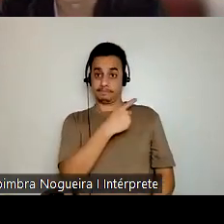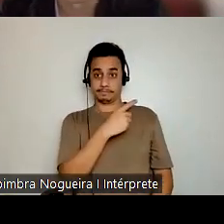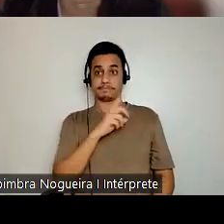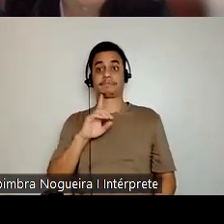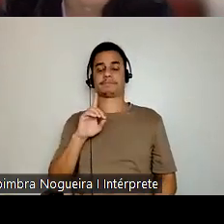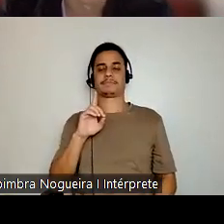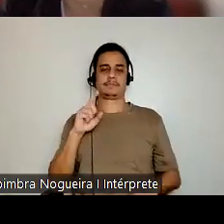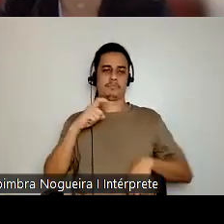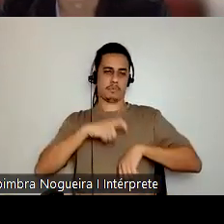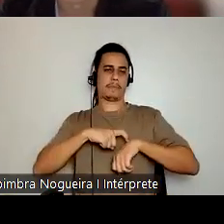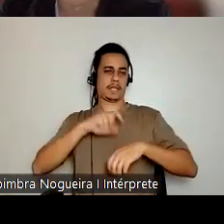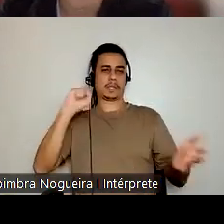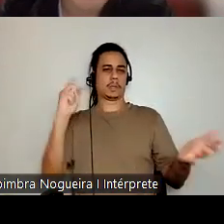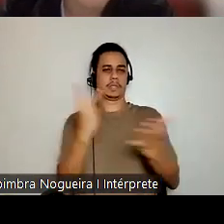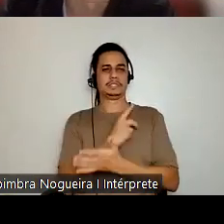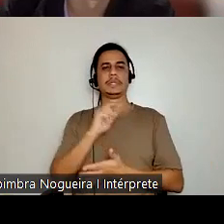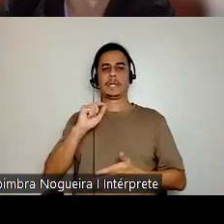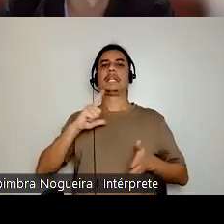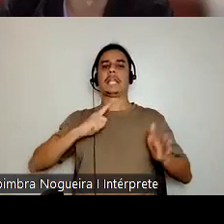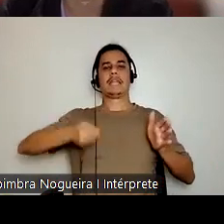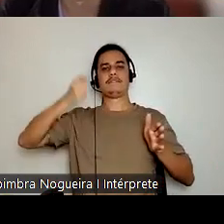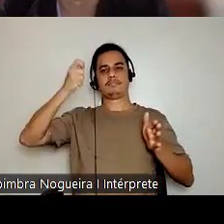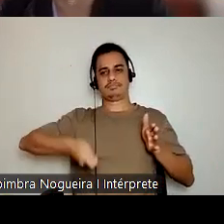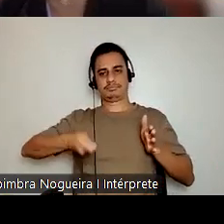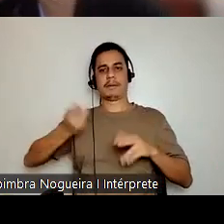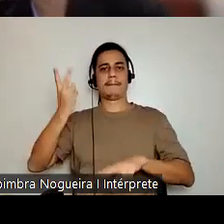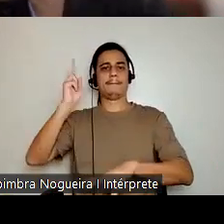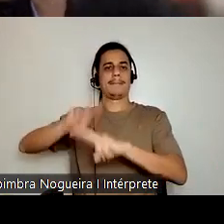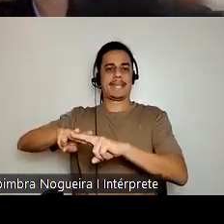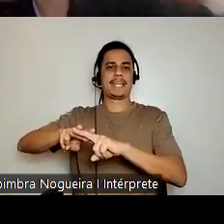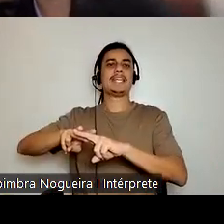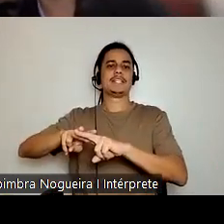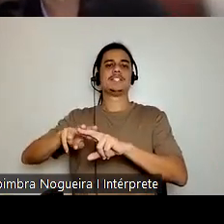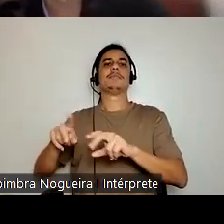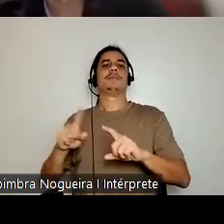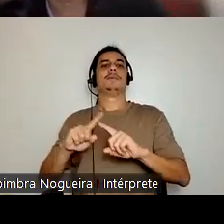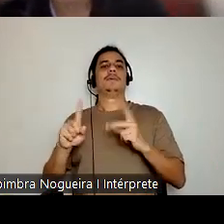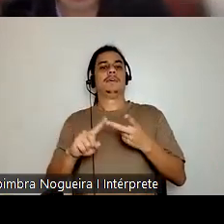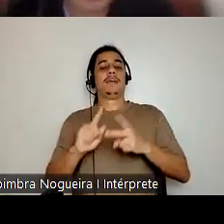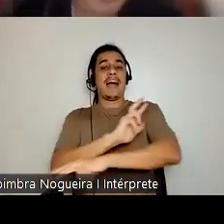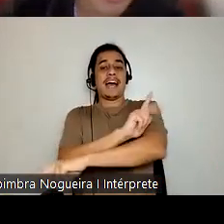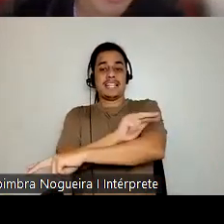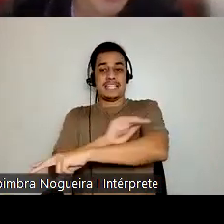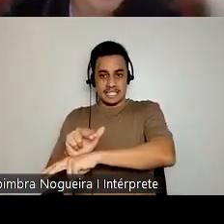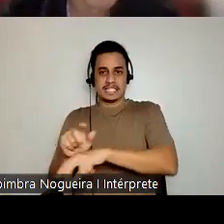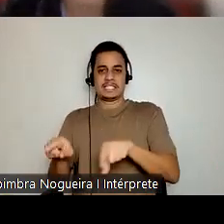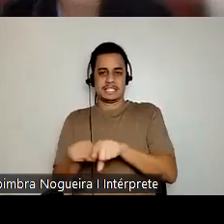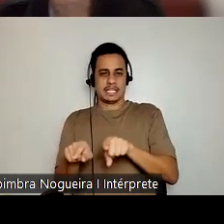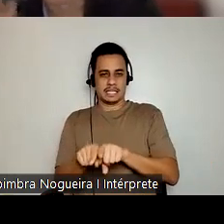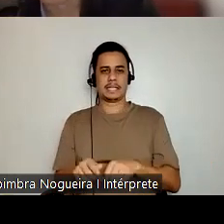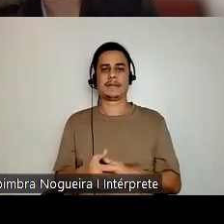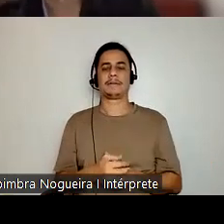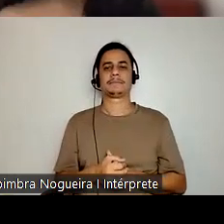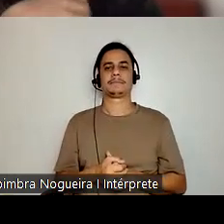houve condenação por desacato à autoridade, não foi uma condenação por racismo, mas no